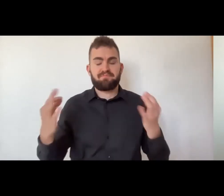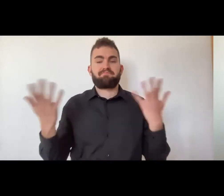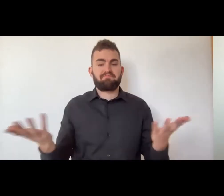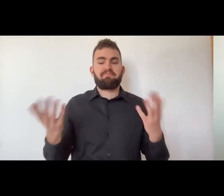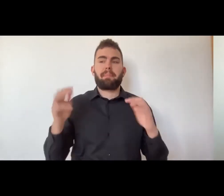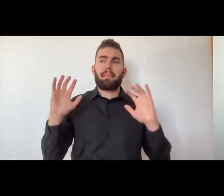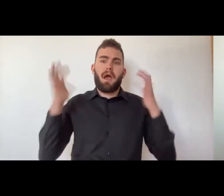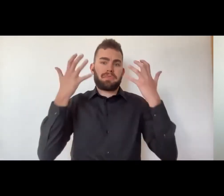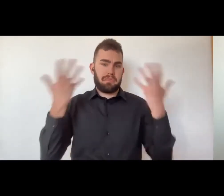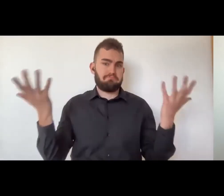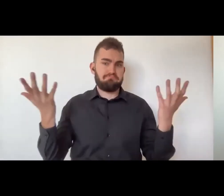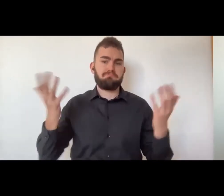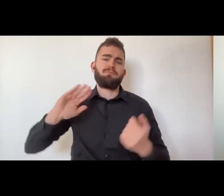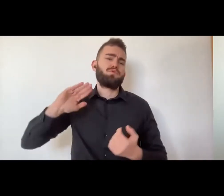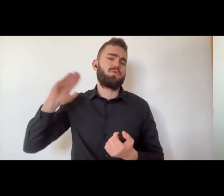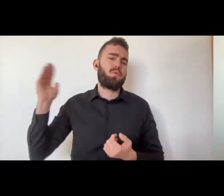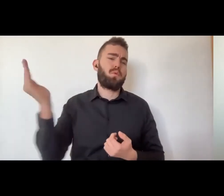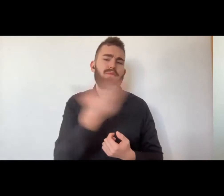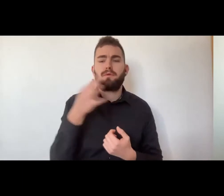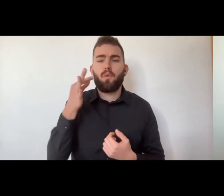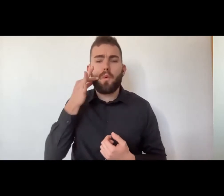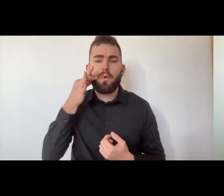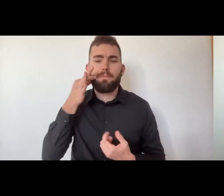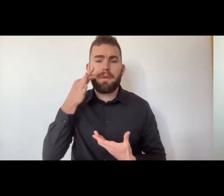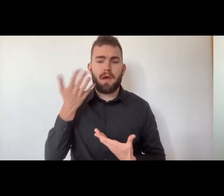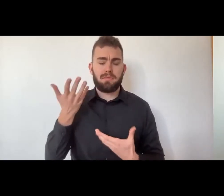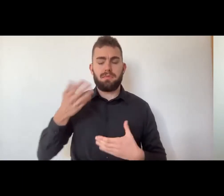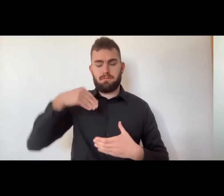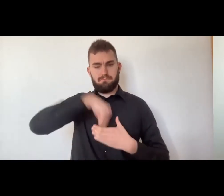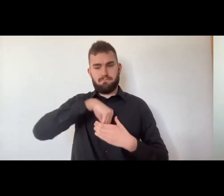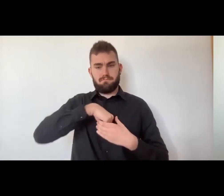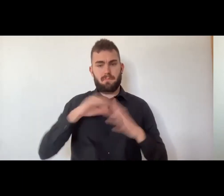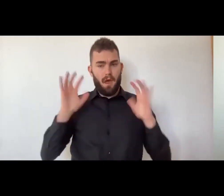comunità che vive in questa parte del mondo.